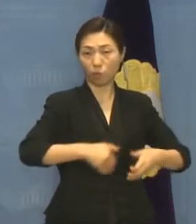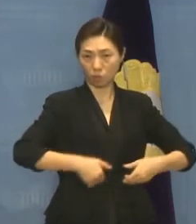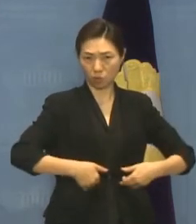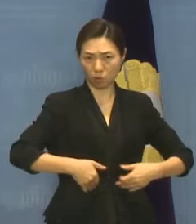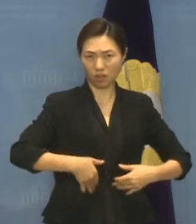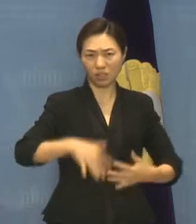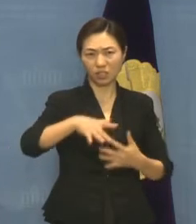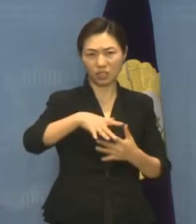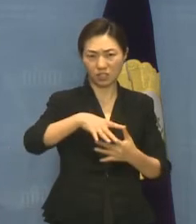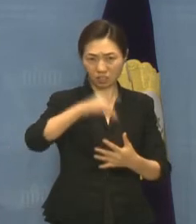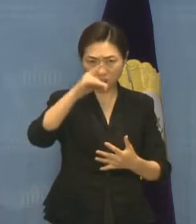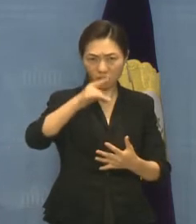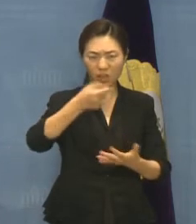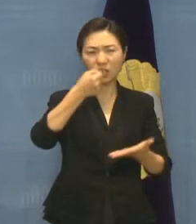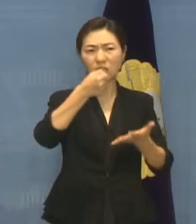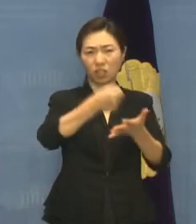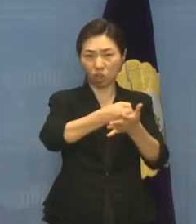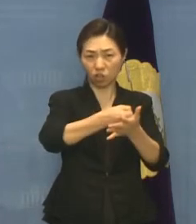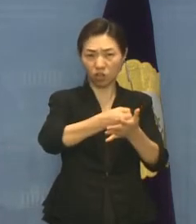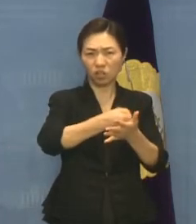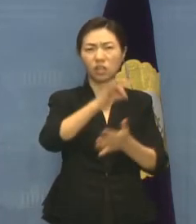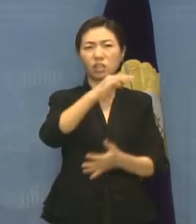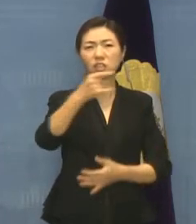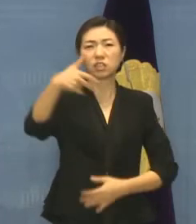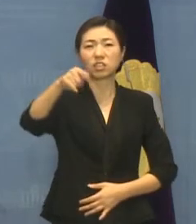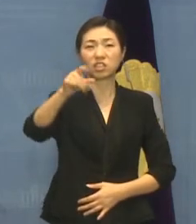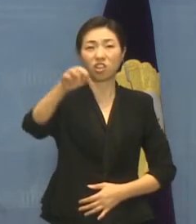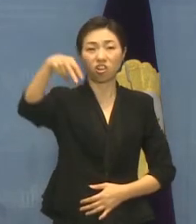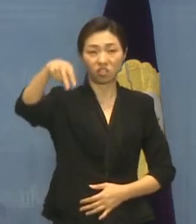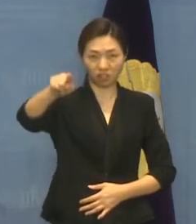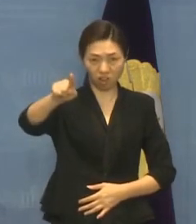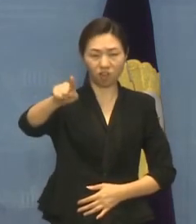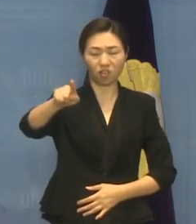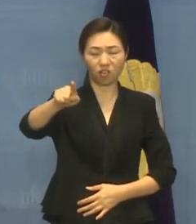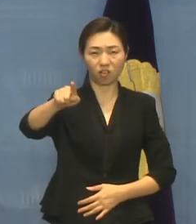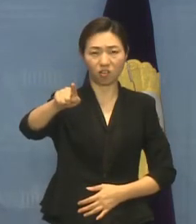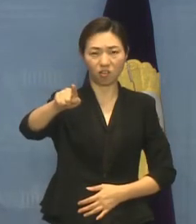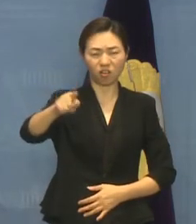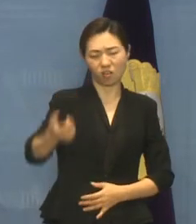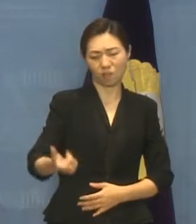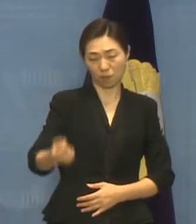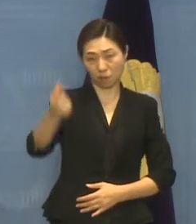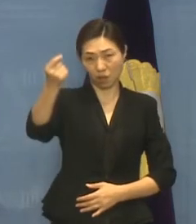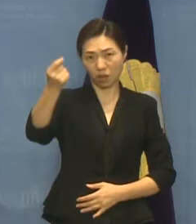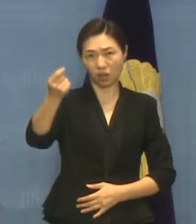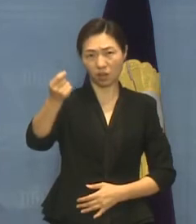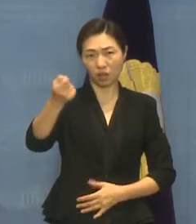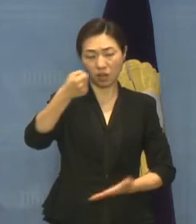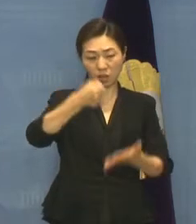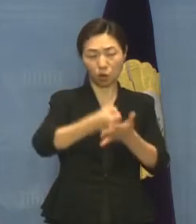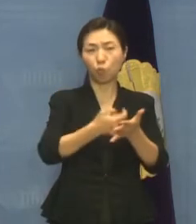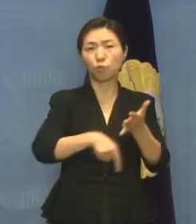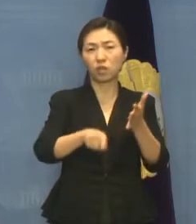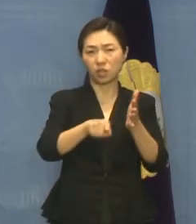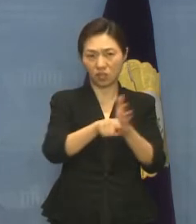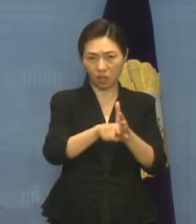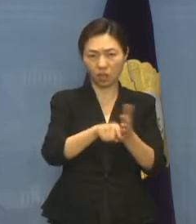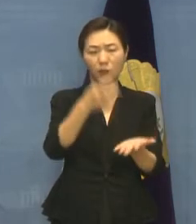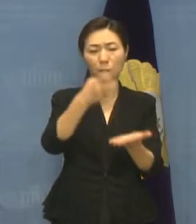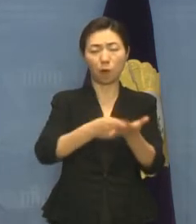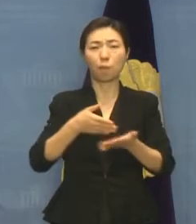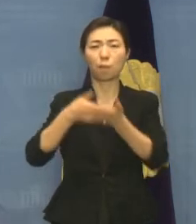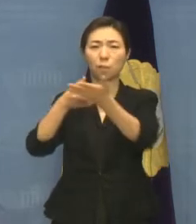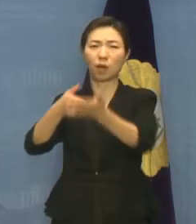저는 유엔장애인권리협약선택의정서 비준 촉구결의안을 대표 발의한 국회의원으로서